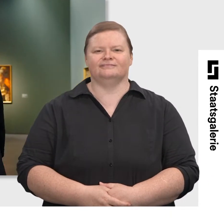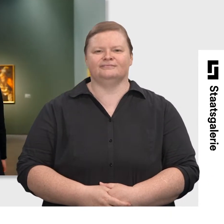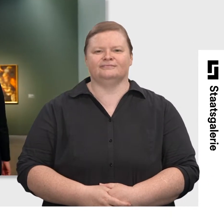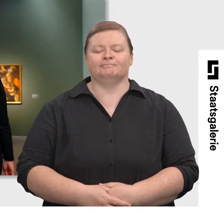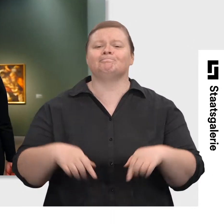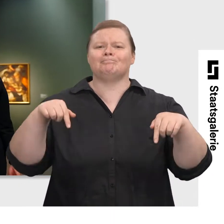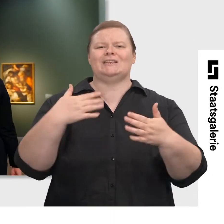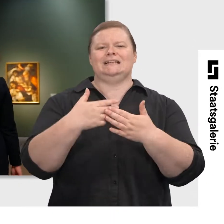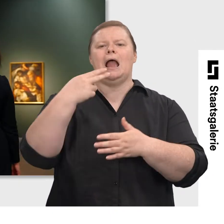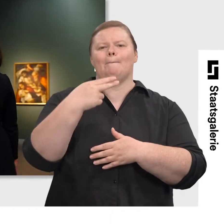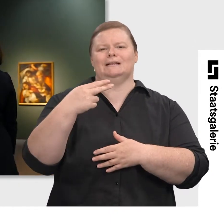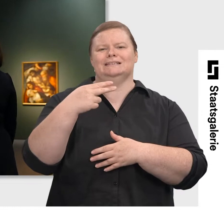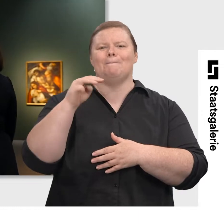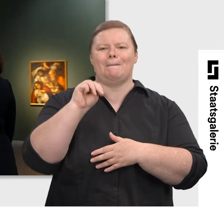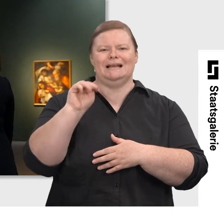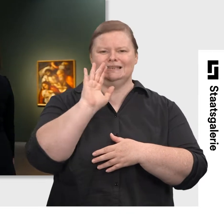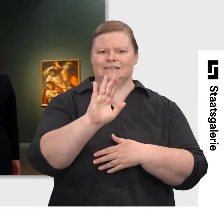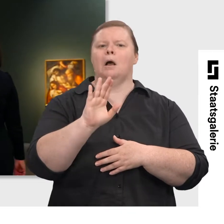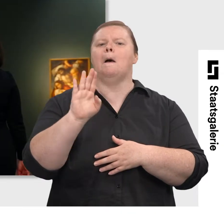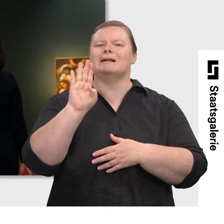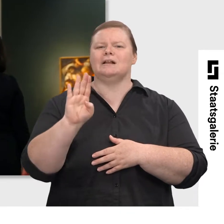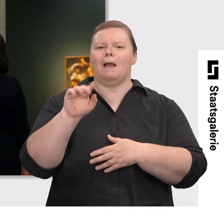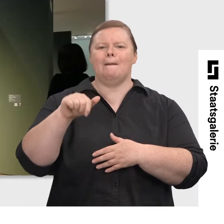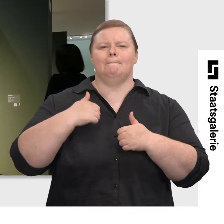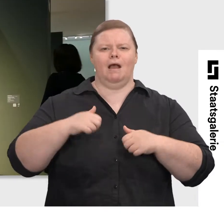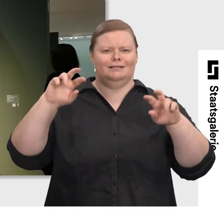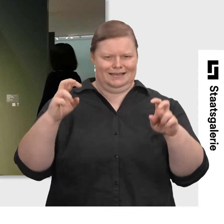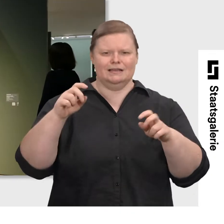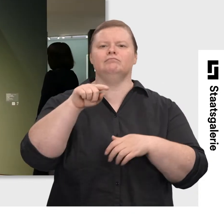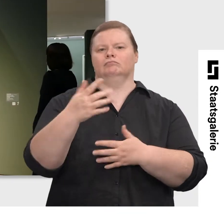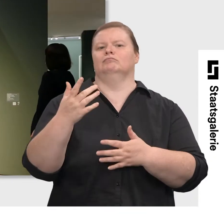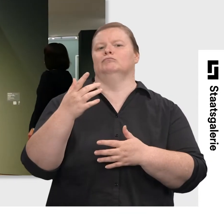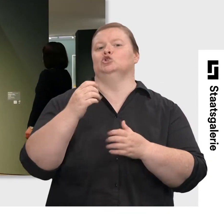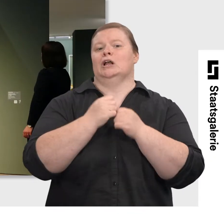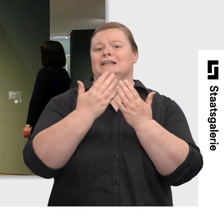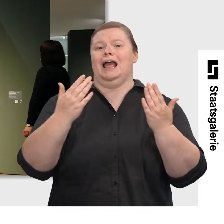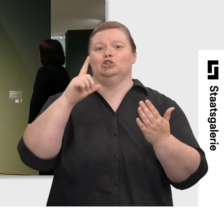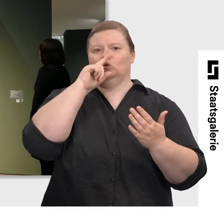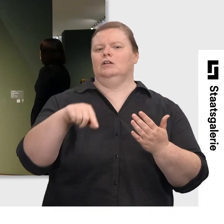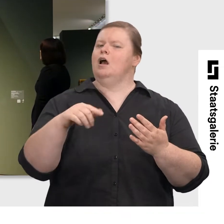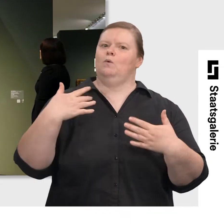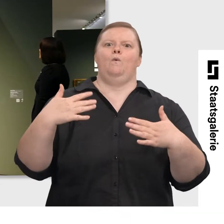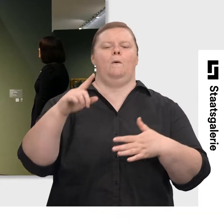Wir sehen hier Hans Memlings Wazelbaumade. Eins der absoluten Meisterwerke der Staatsgalerie Stuttgart.